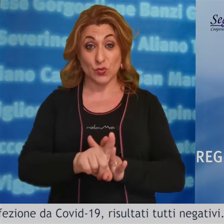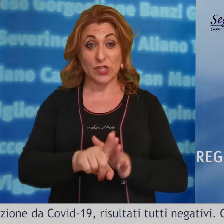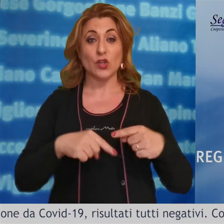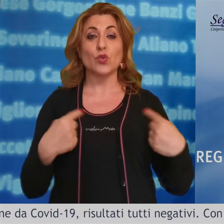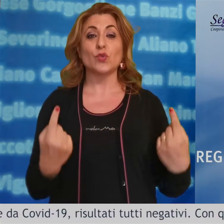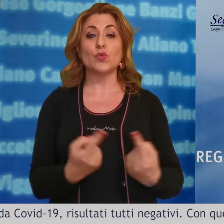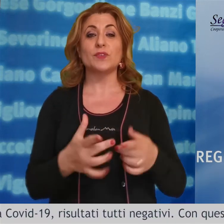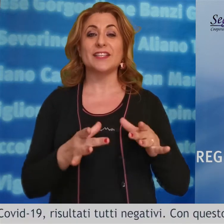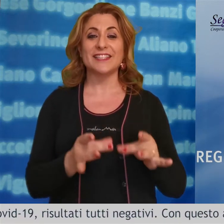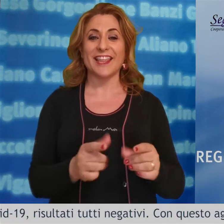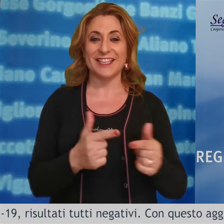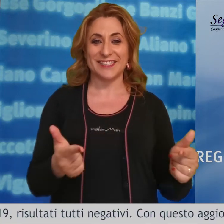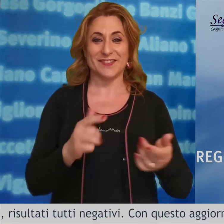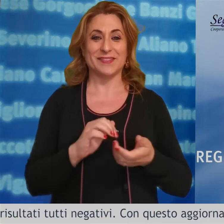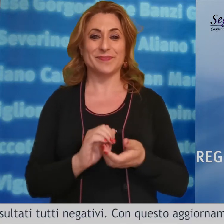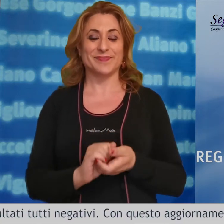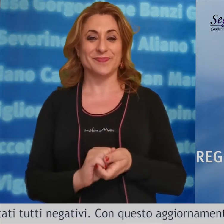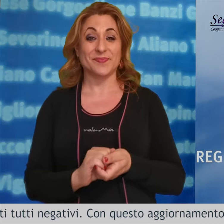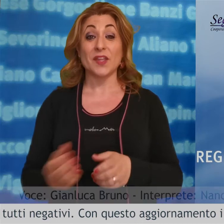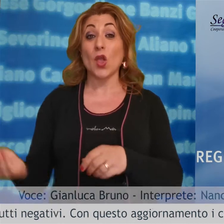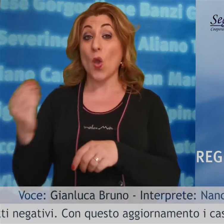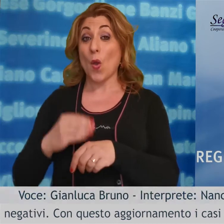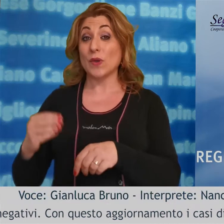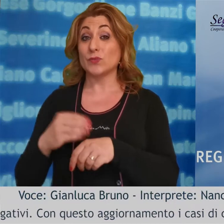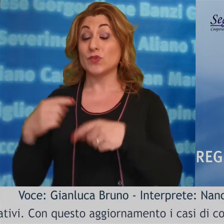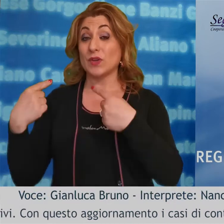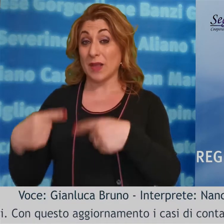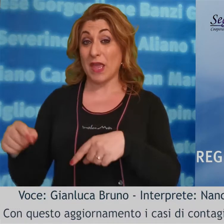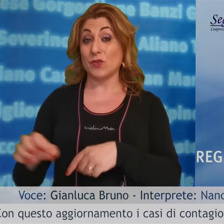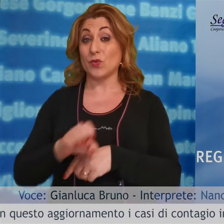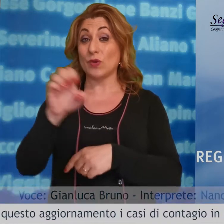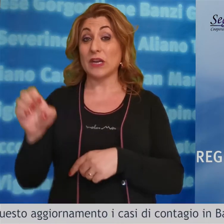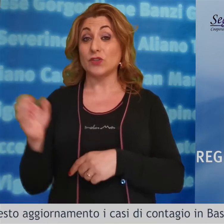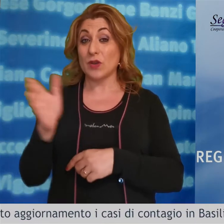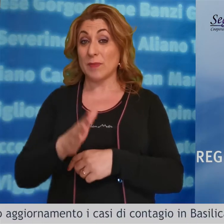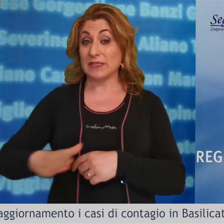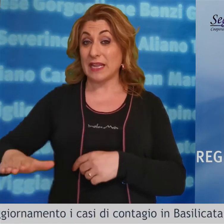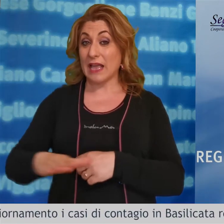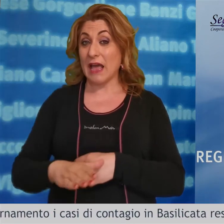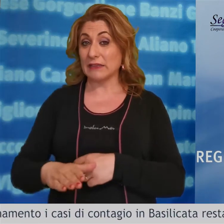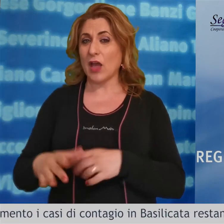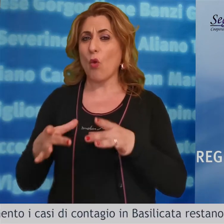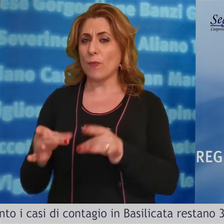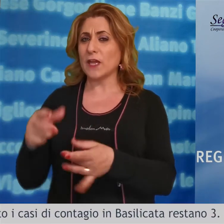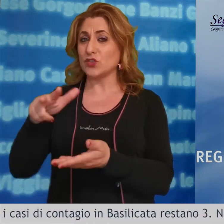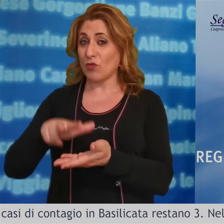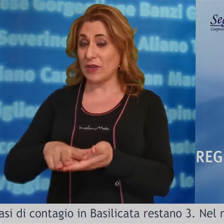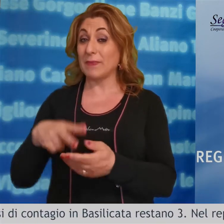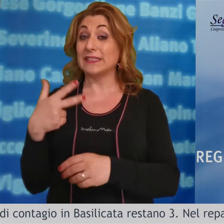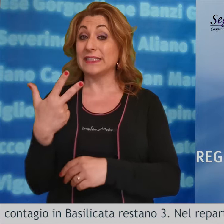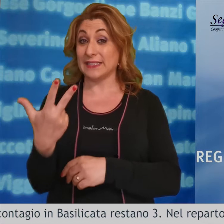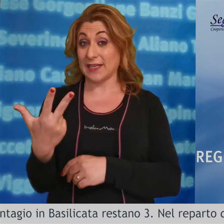risultati tutti negativi. Con questo aggiornamento i casi di contagio in Basilicata